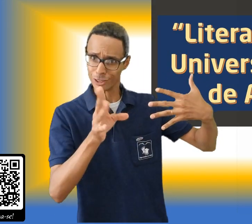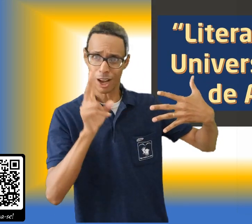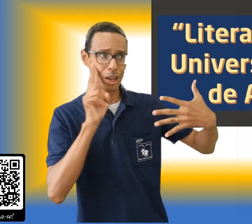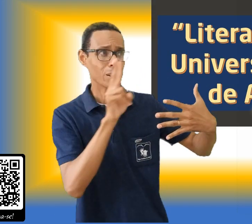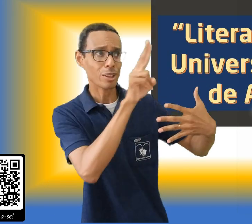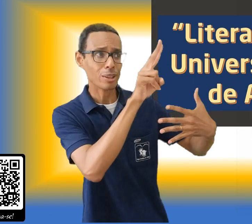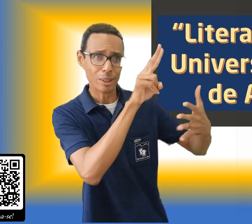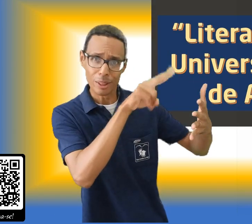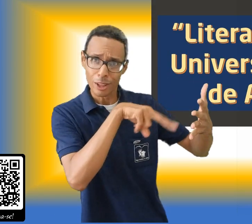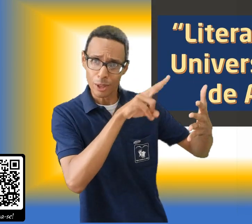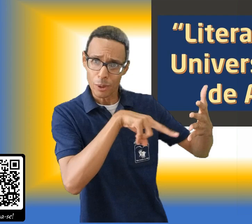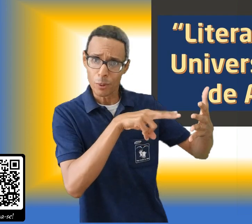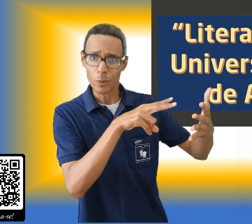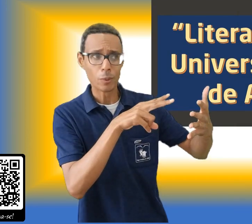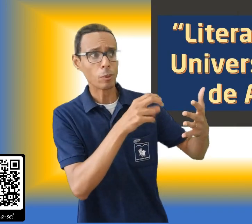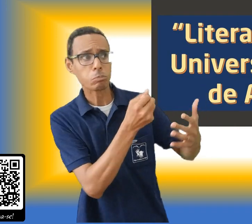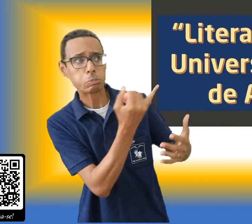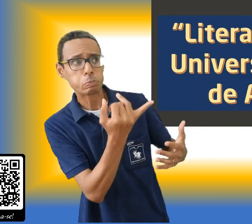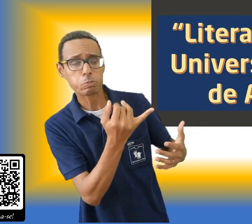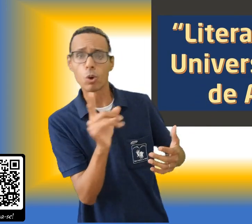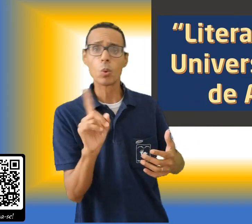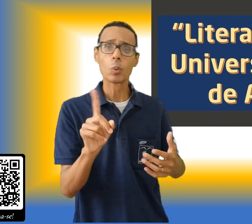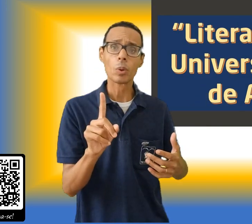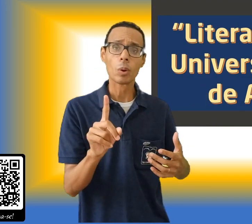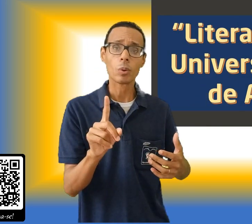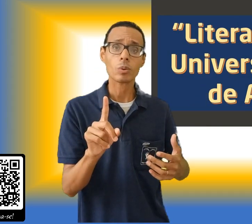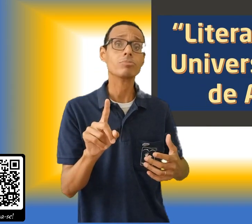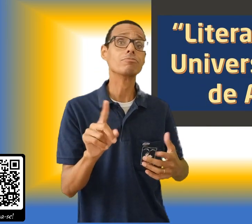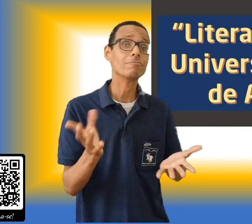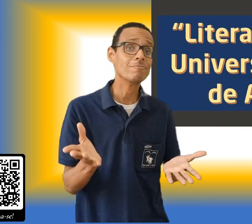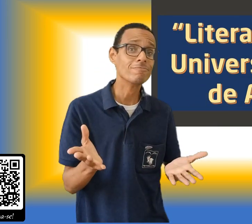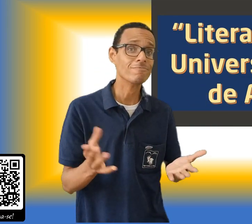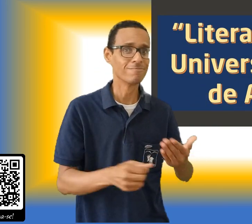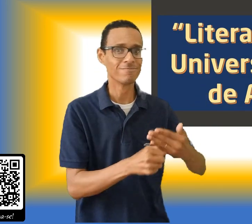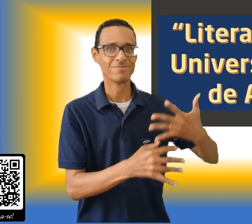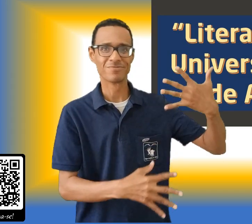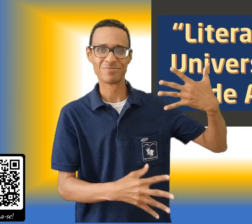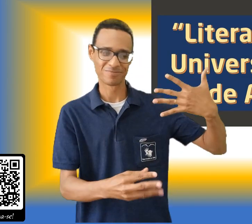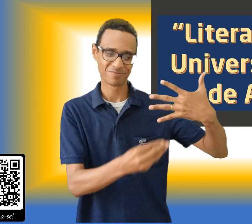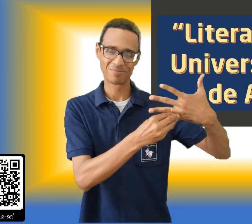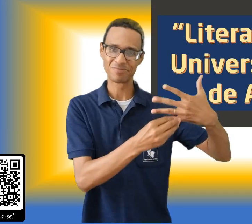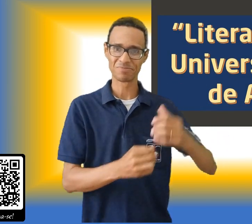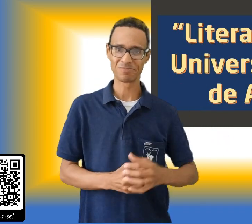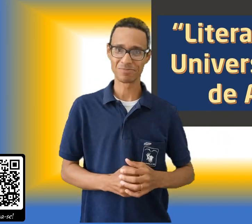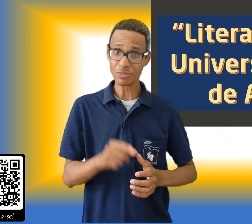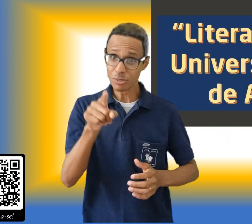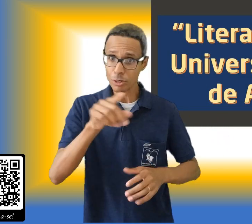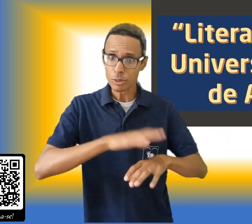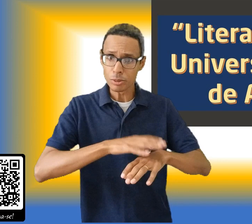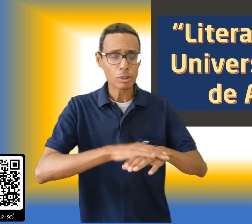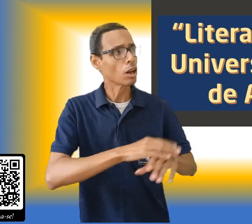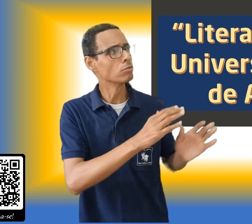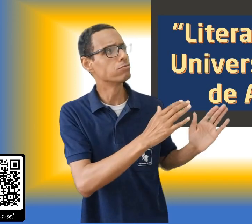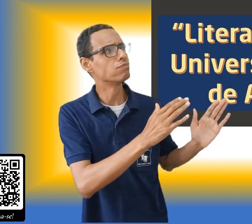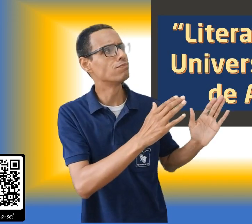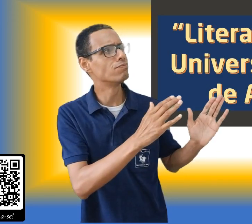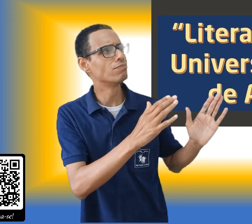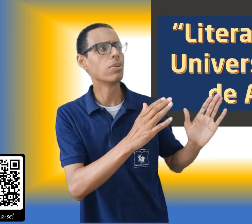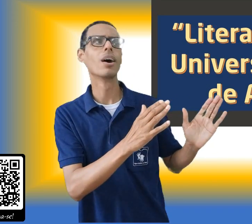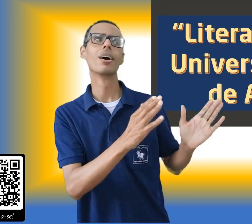qualquer um dos livros e se já ou não realizou a leitura deles. Se ainda não apareceu aquele livro que você